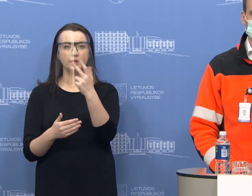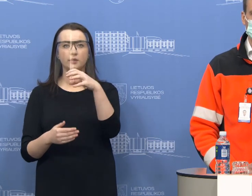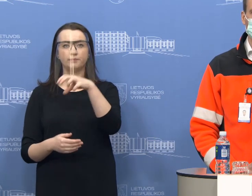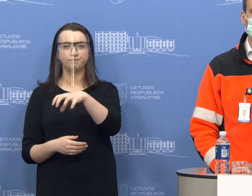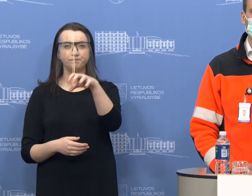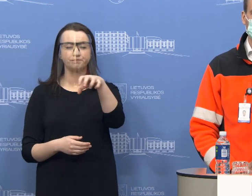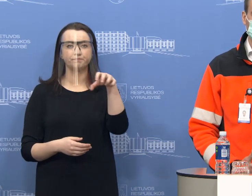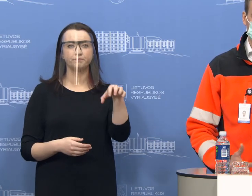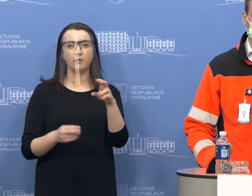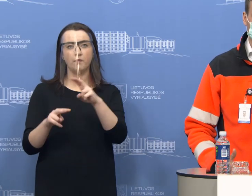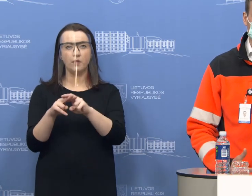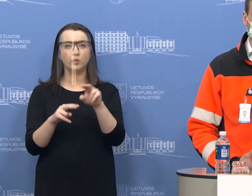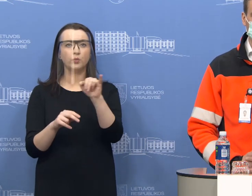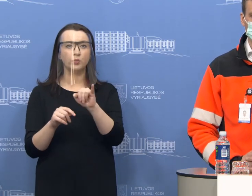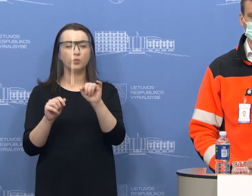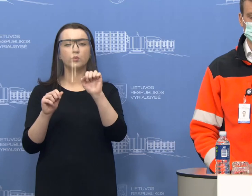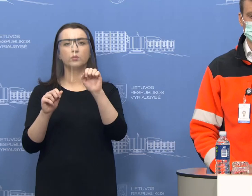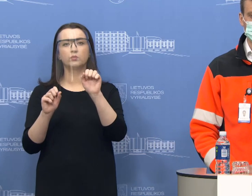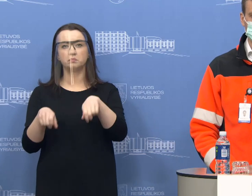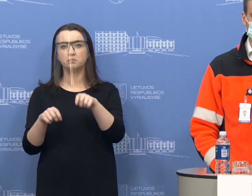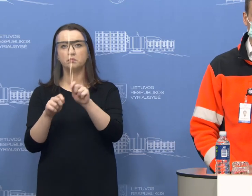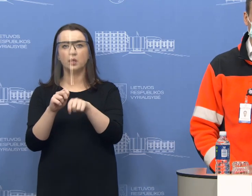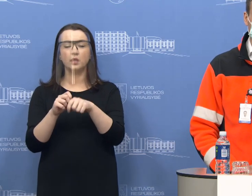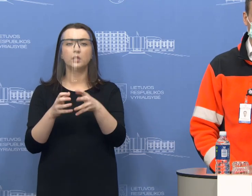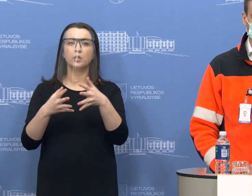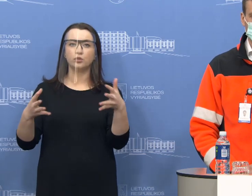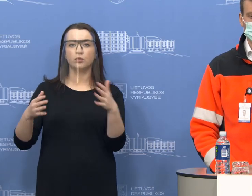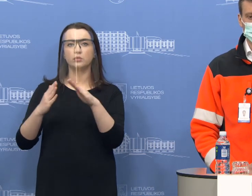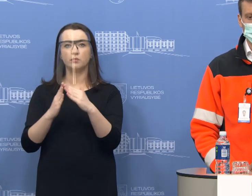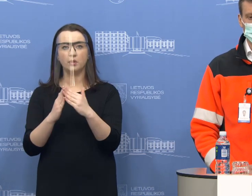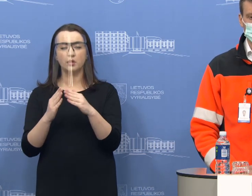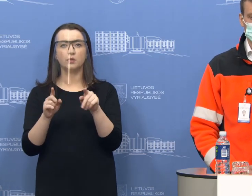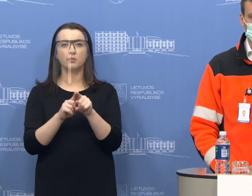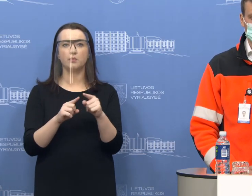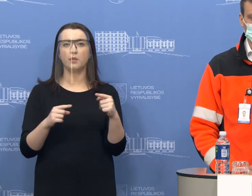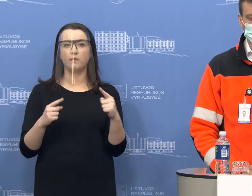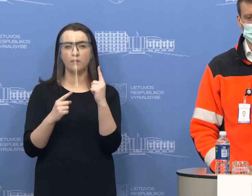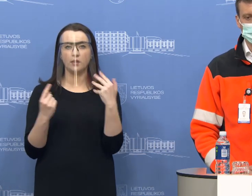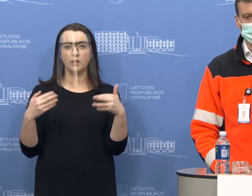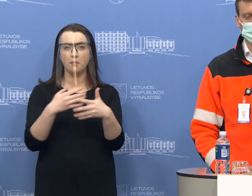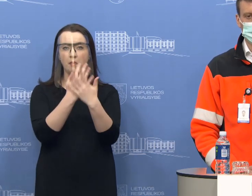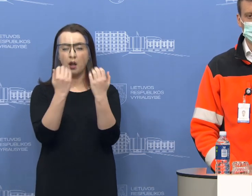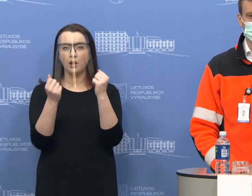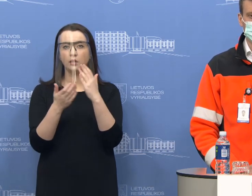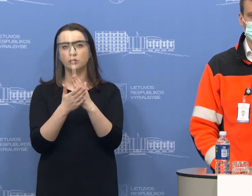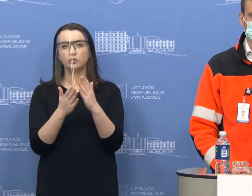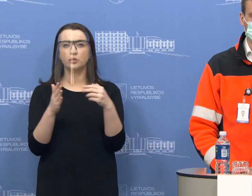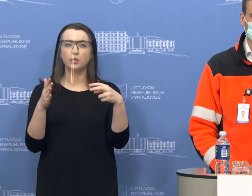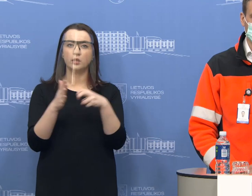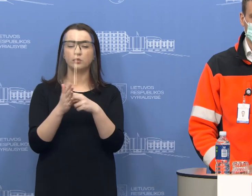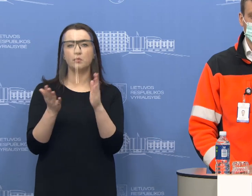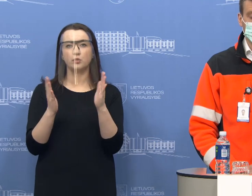tokių vietų, kurie jos veikia pastoviai, visose didžiosiuose miestuose, per parą registruojama netol 800